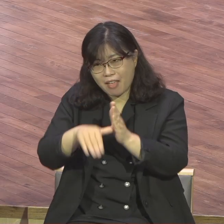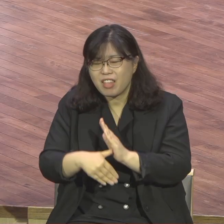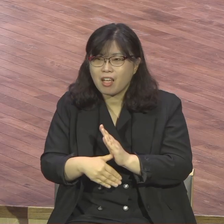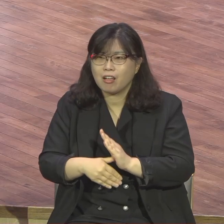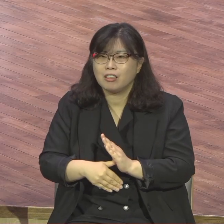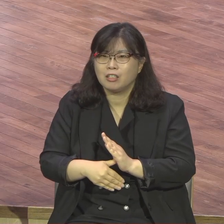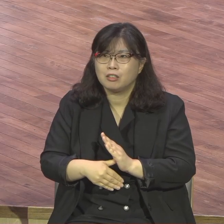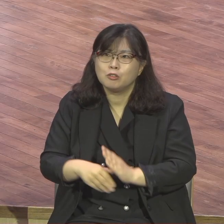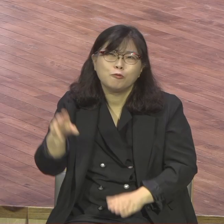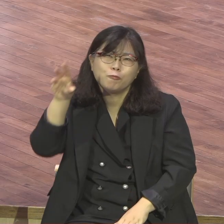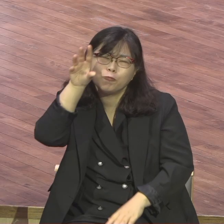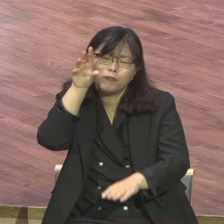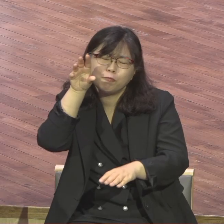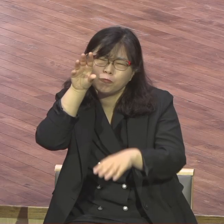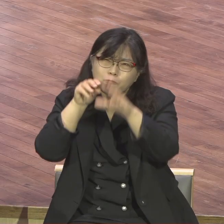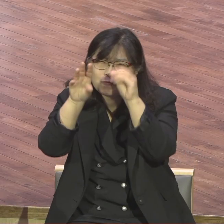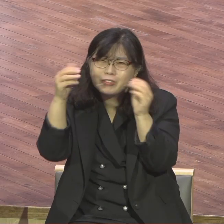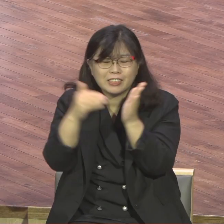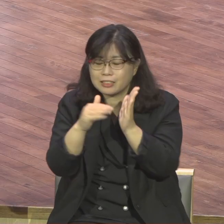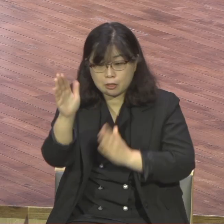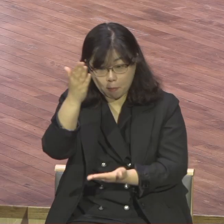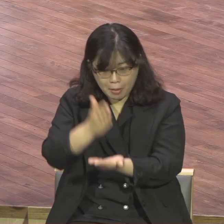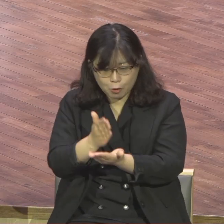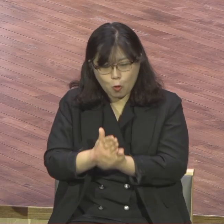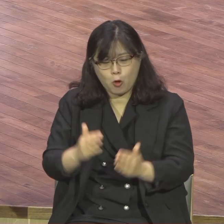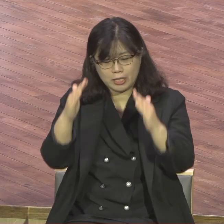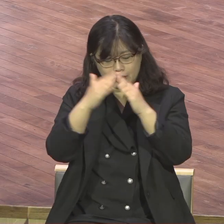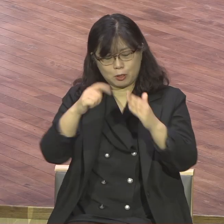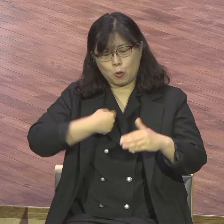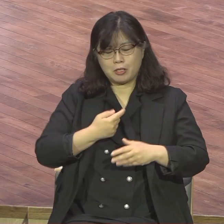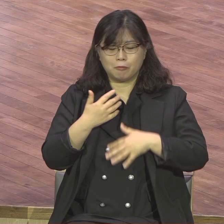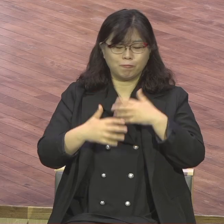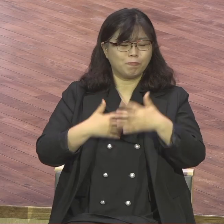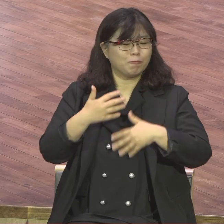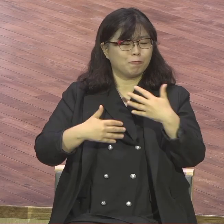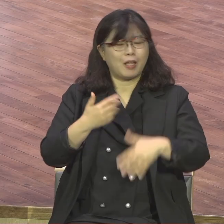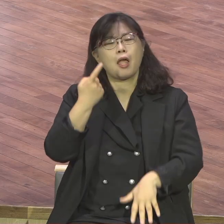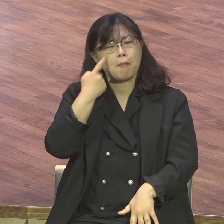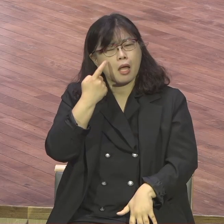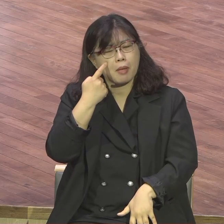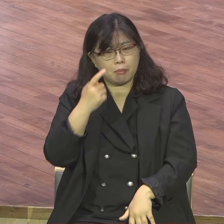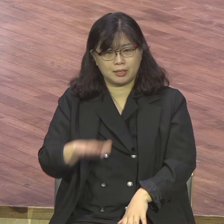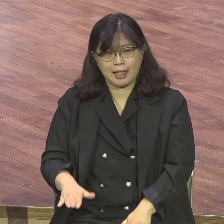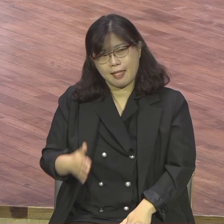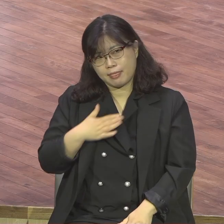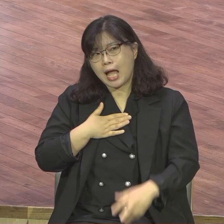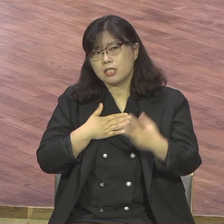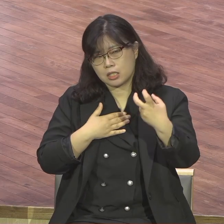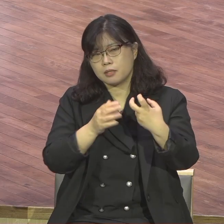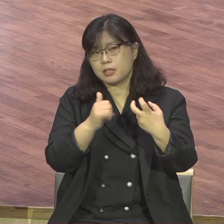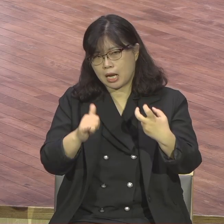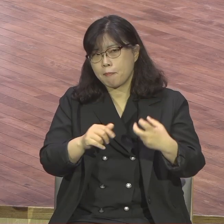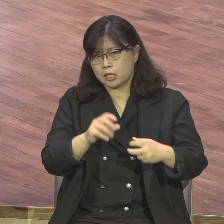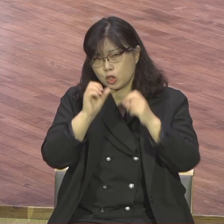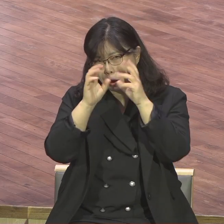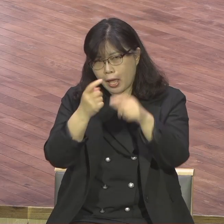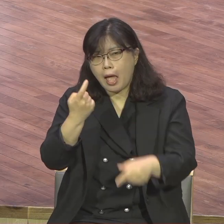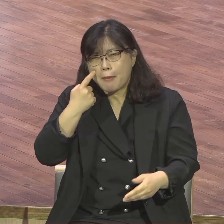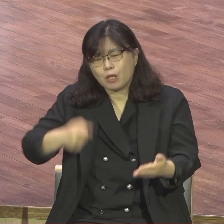70나라 뭐 70명 내가 전도해야지 한 명도 못해도 하나님 70명 전도하게 해야